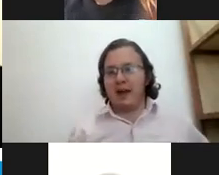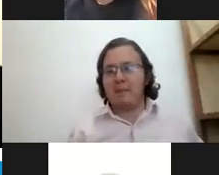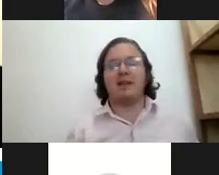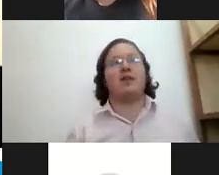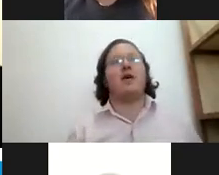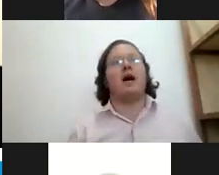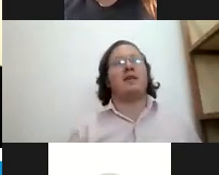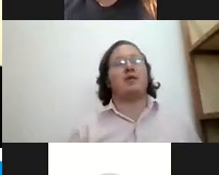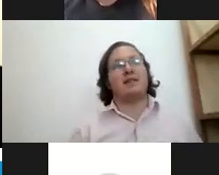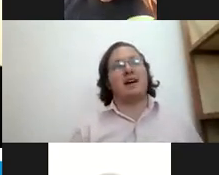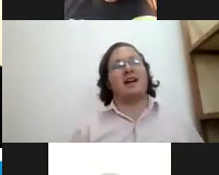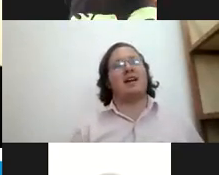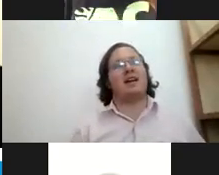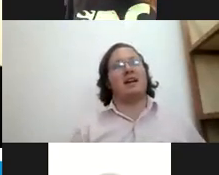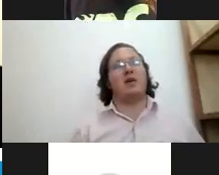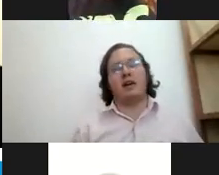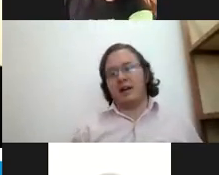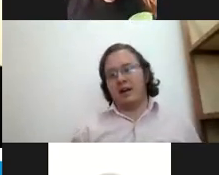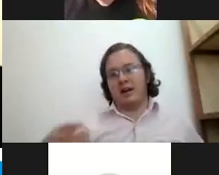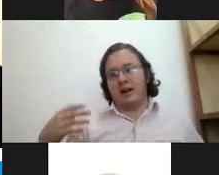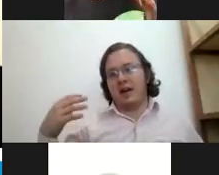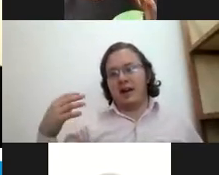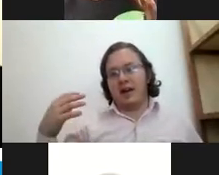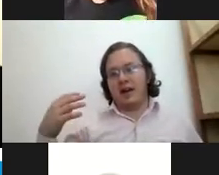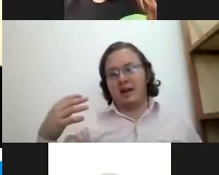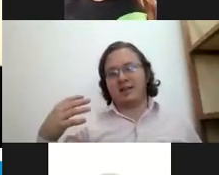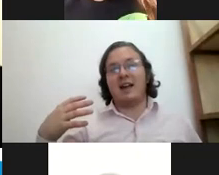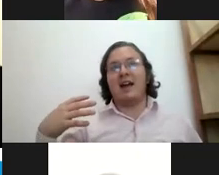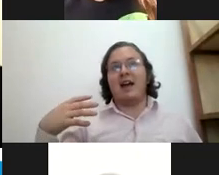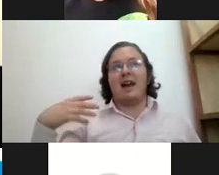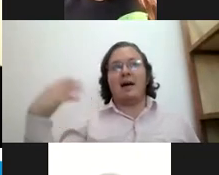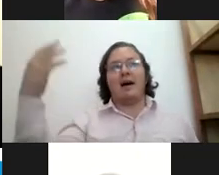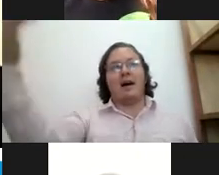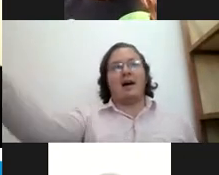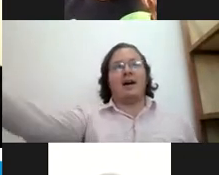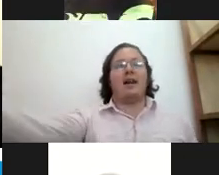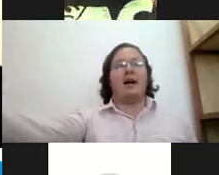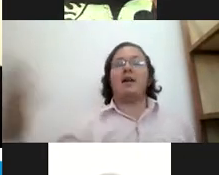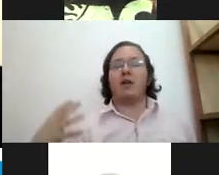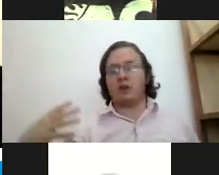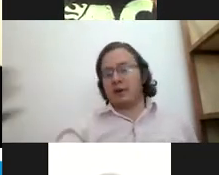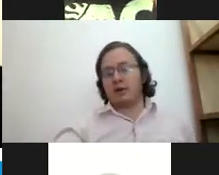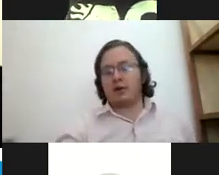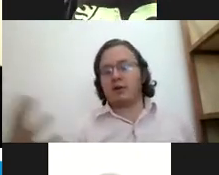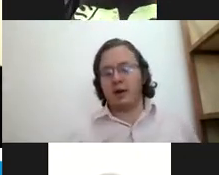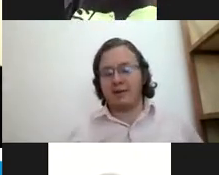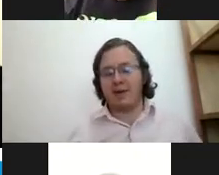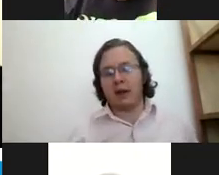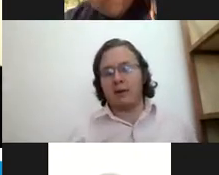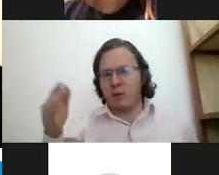He aprendido a visualizar lo que es la vida de otras personas con discapacidad auditiva. Yo